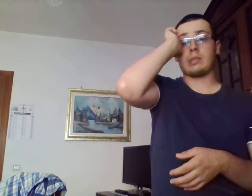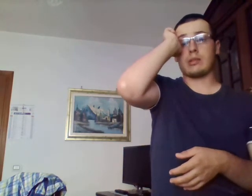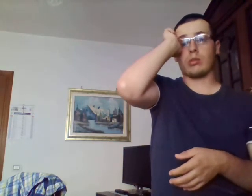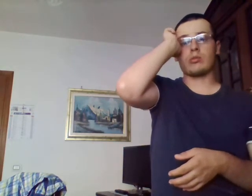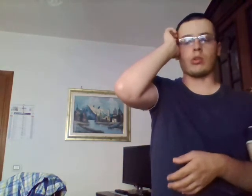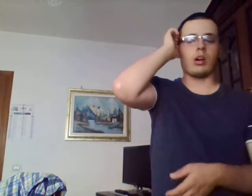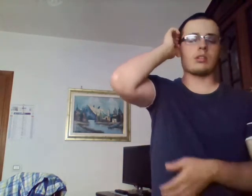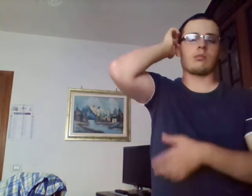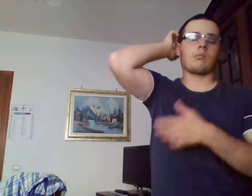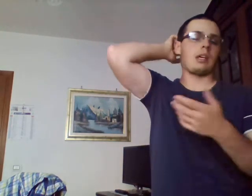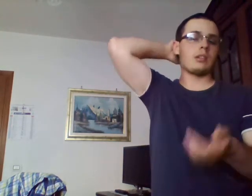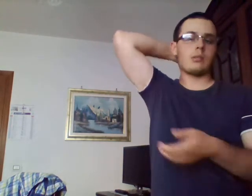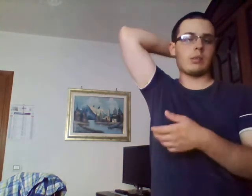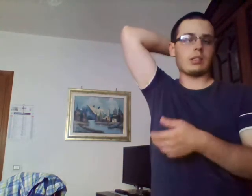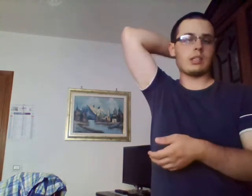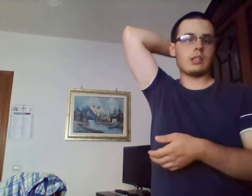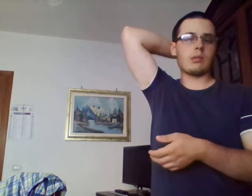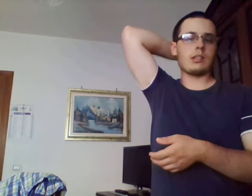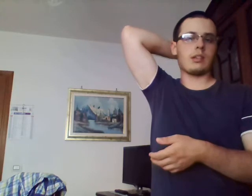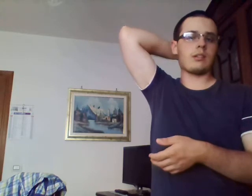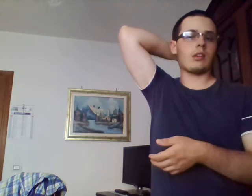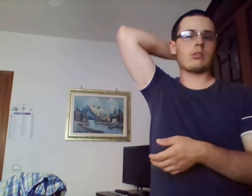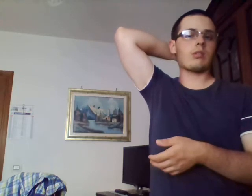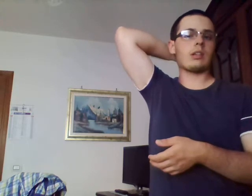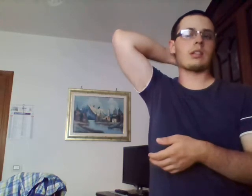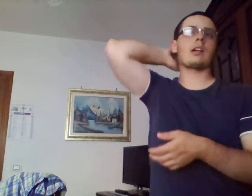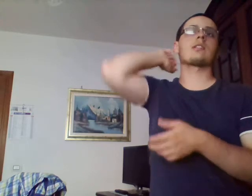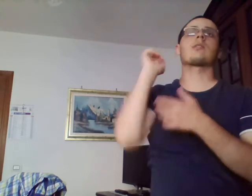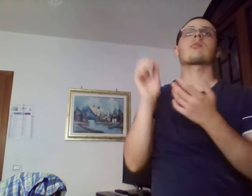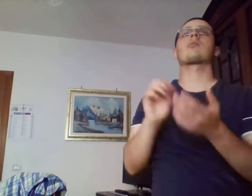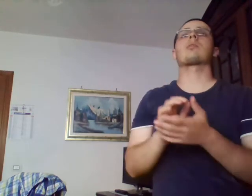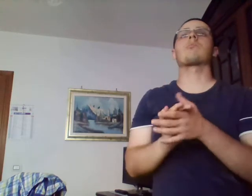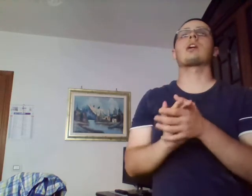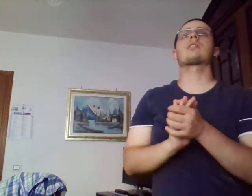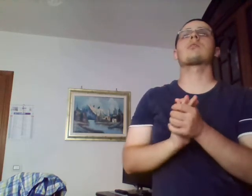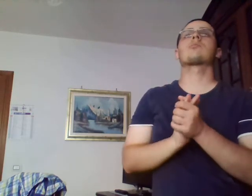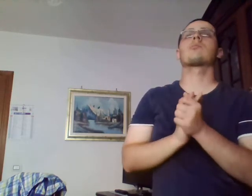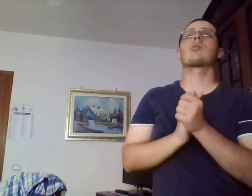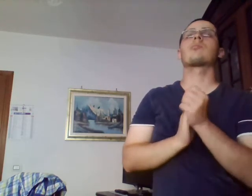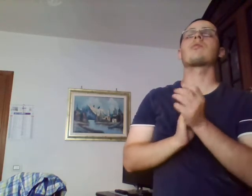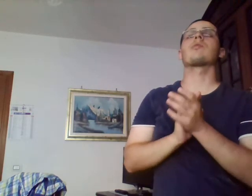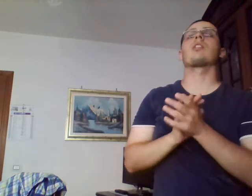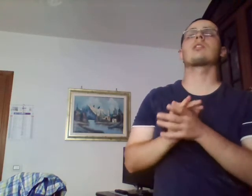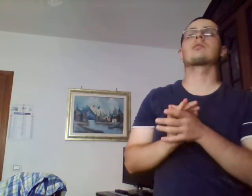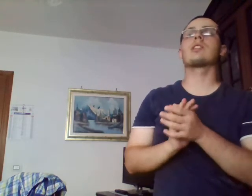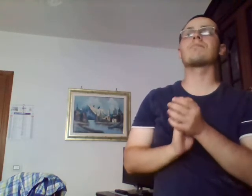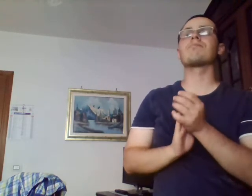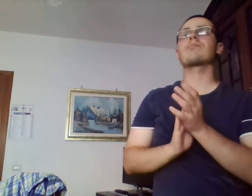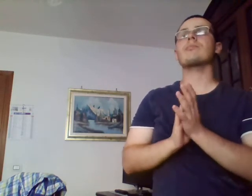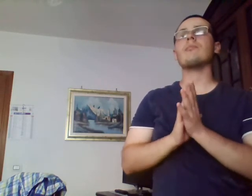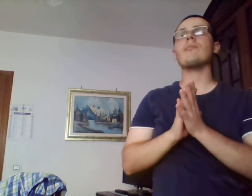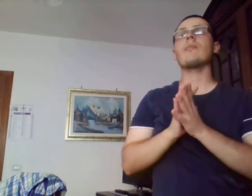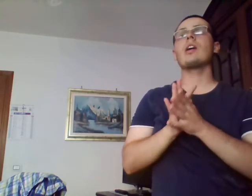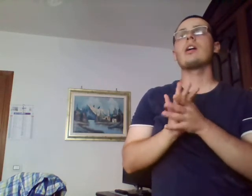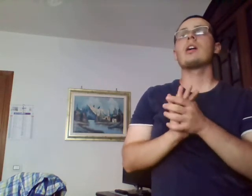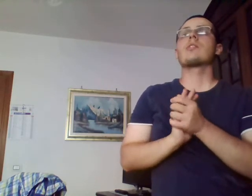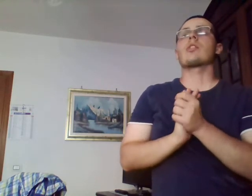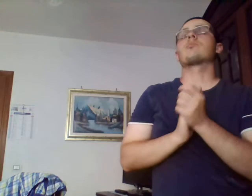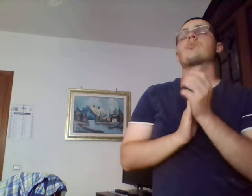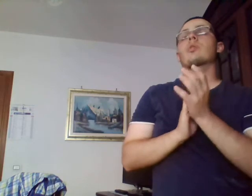mezzogiorno, indipendentemente che sia ancora estate solo e basta un po' più forte, diciamo, uno